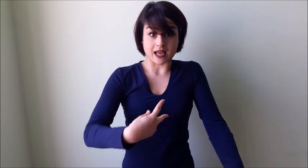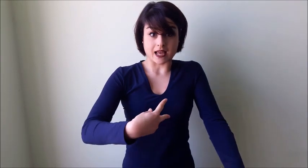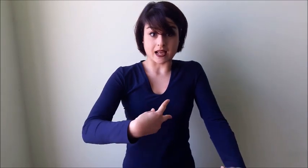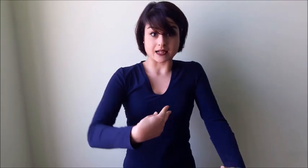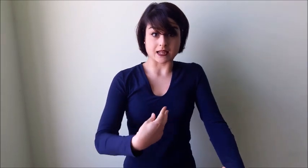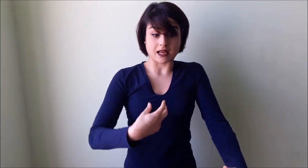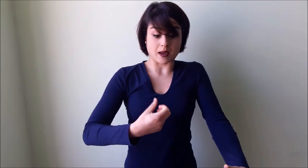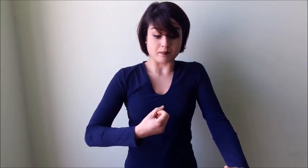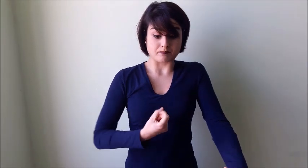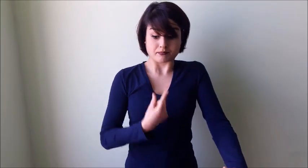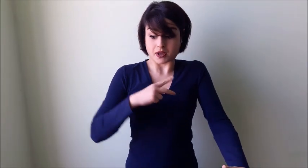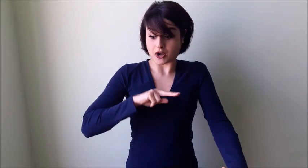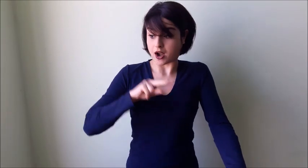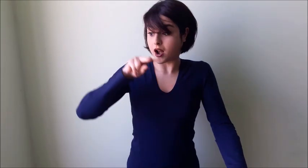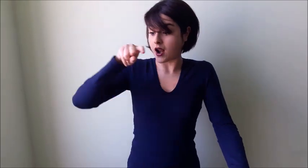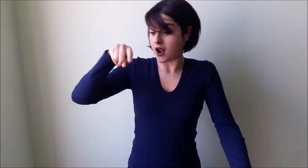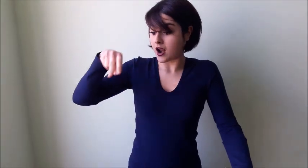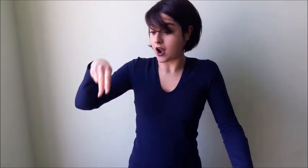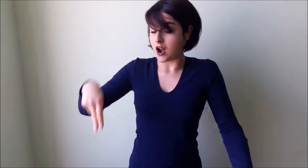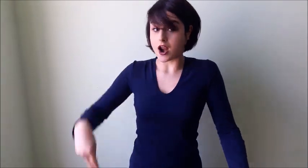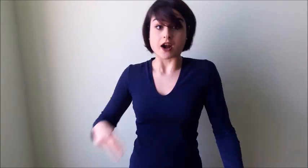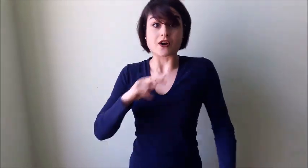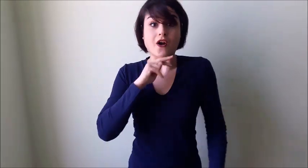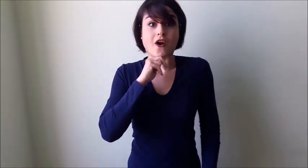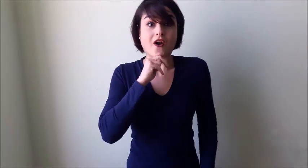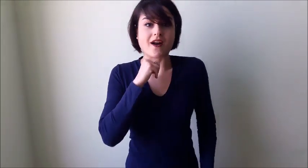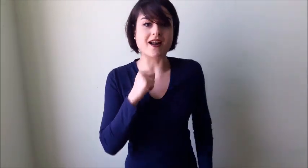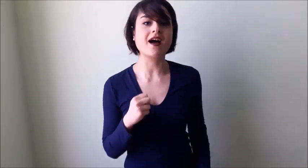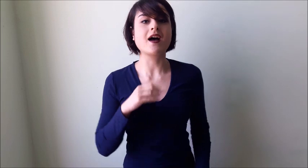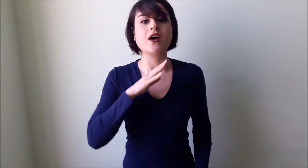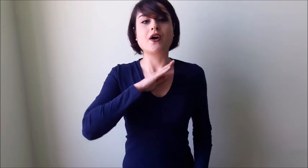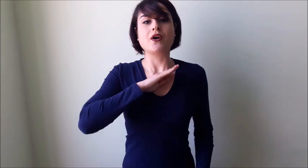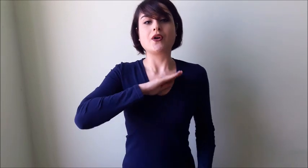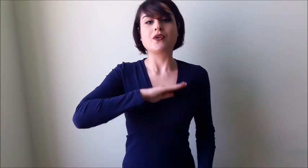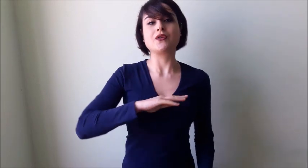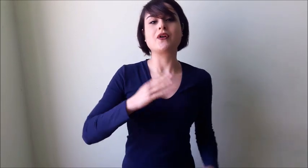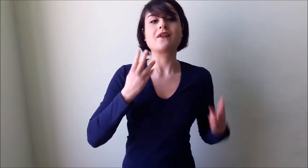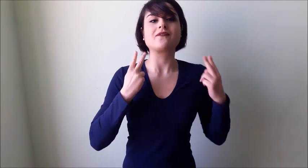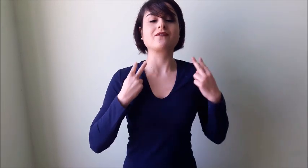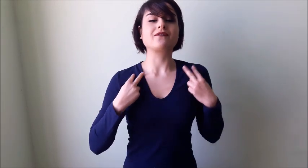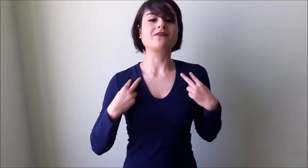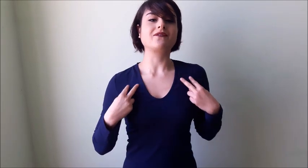lupo! Poi venne fuori anche la nonna, fortunatamente ancora viva.